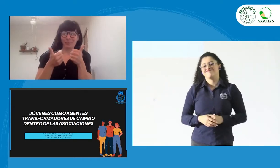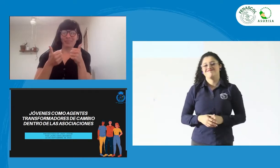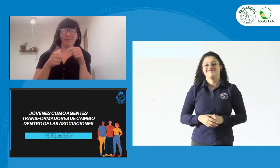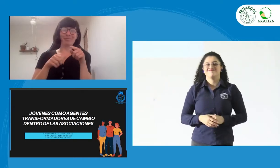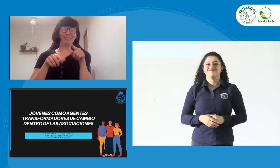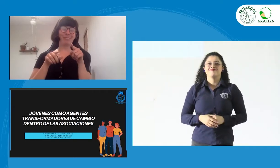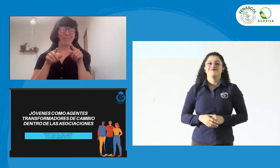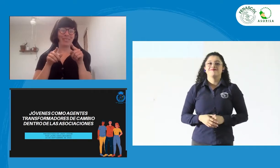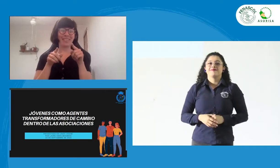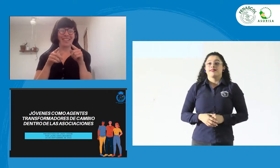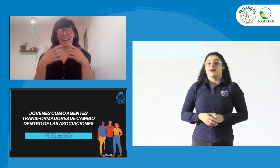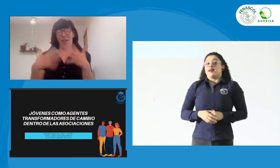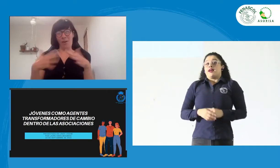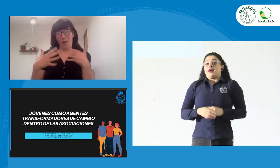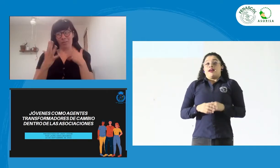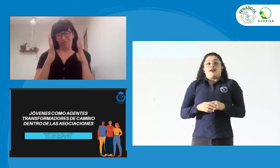Bueno, muchísimas gracias.